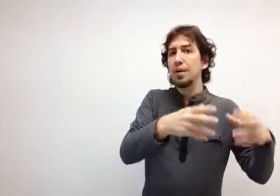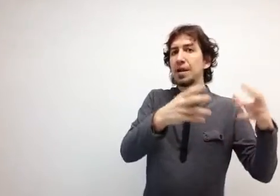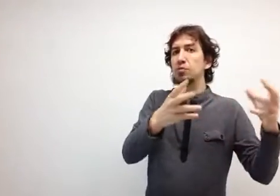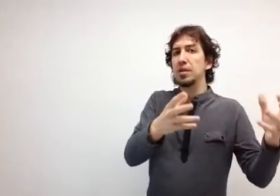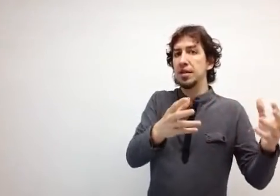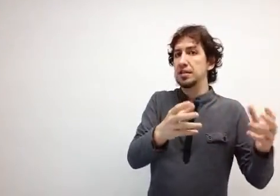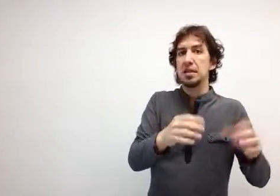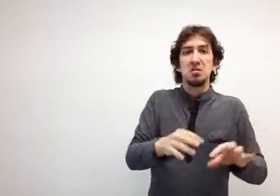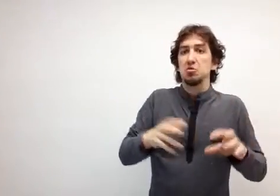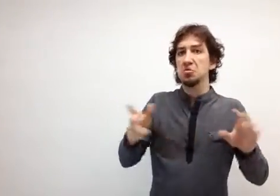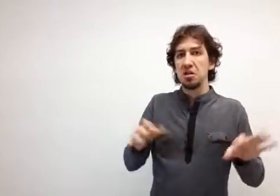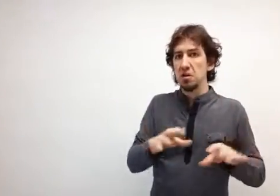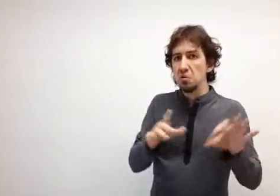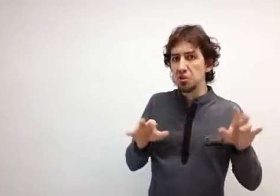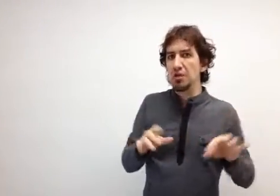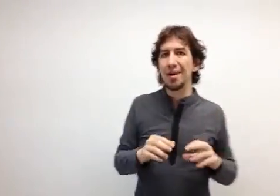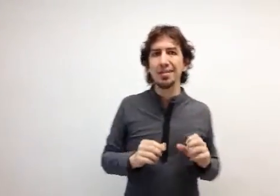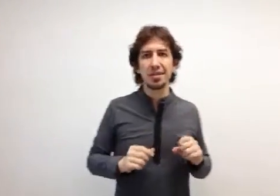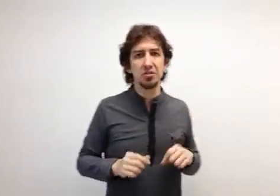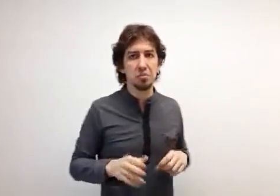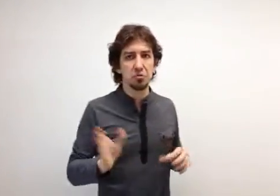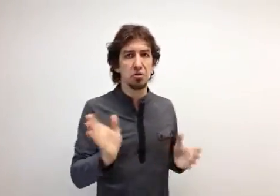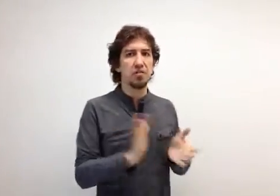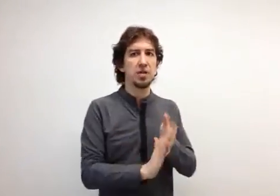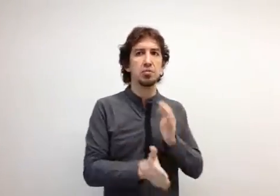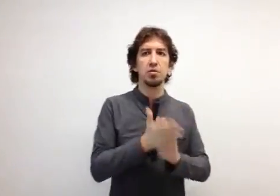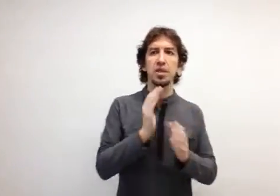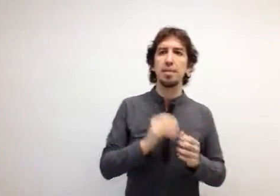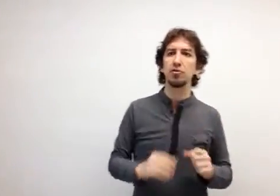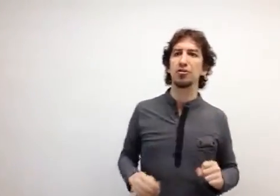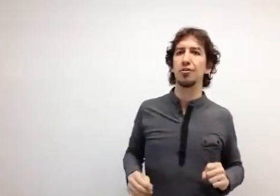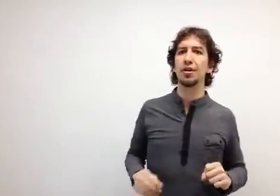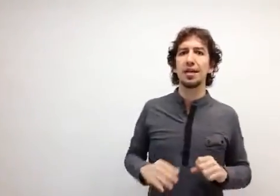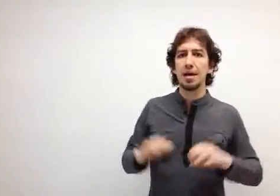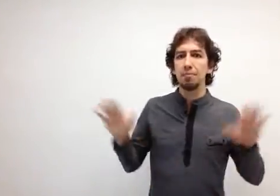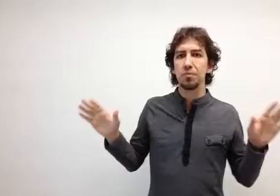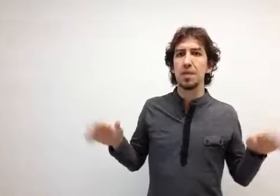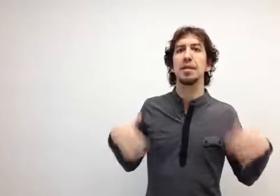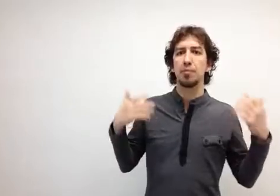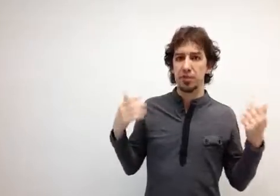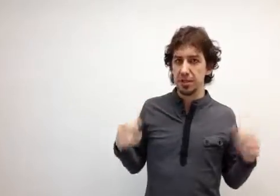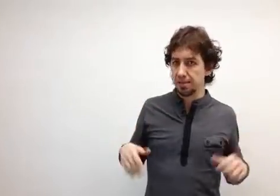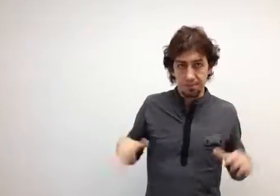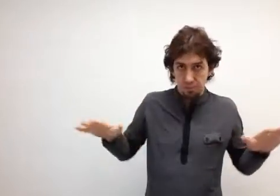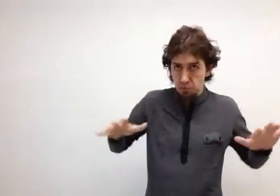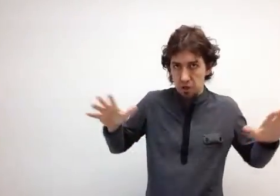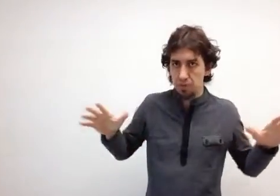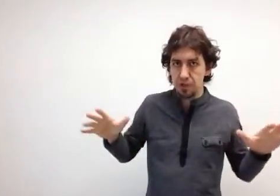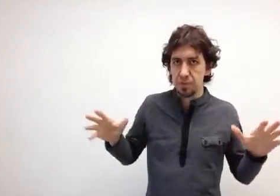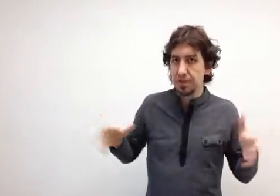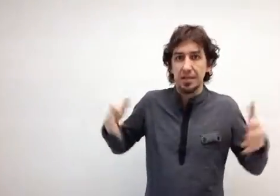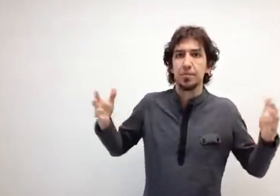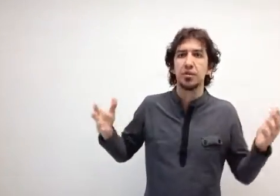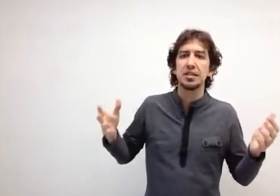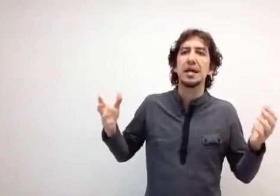para que utilicéis. Si un día no le gusta algo que habéis hecho, pues coge Facebook y de un día para otro te lo quita y vete a protestar. Porque no podéis casi ni protestar.